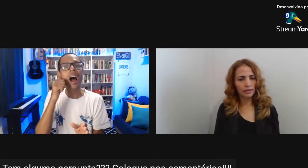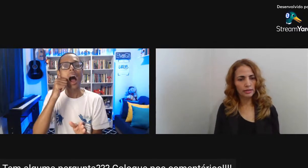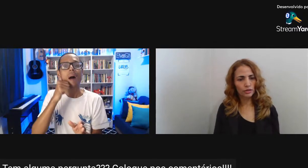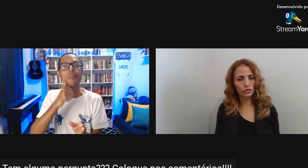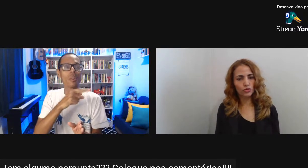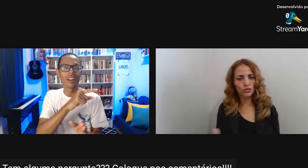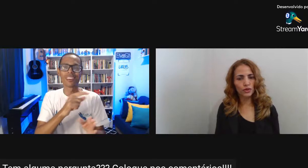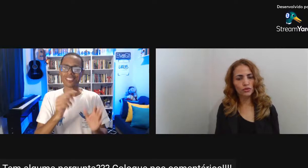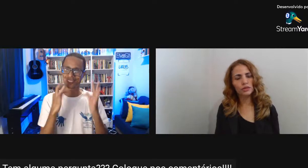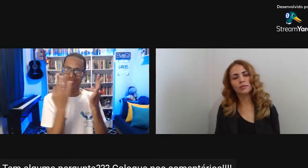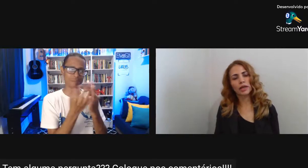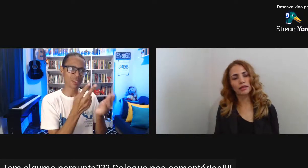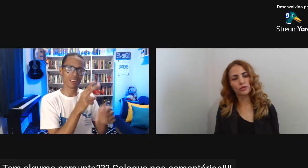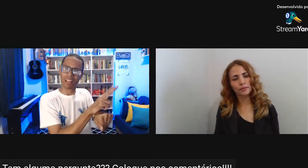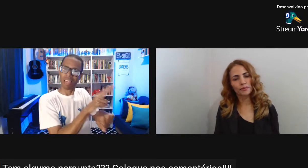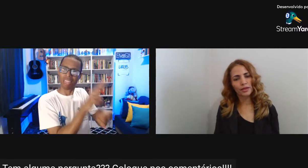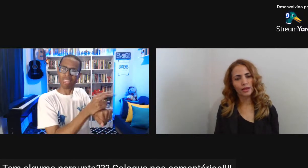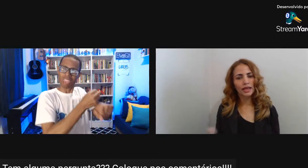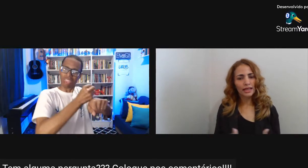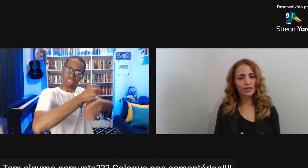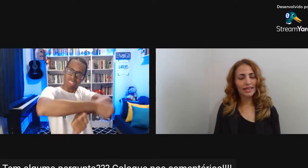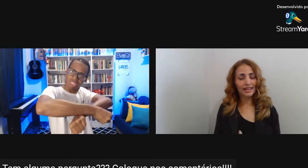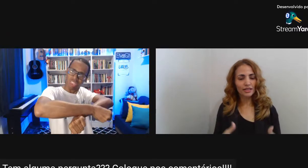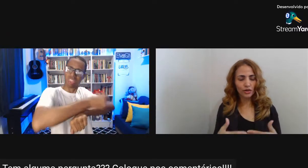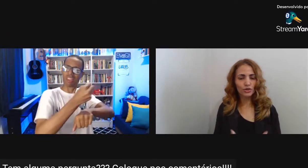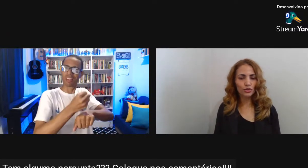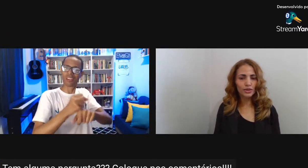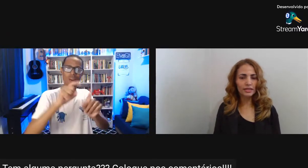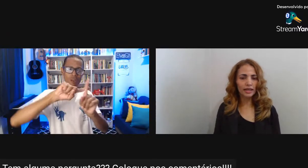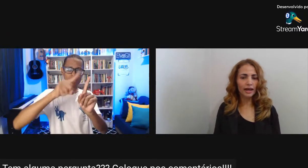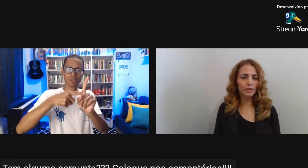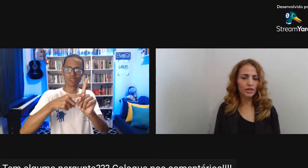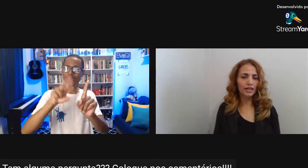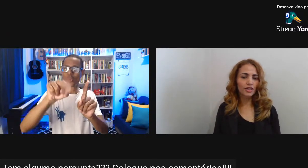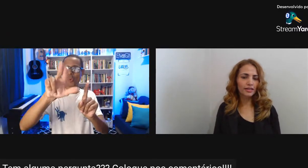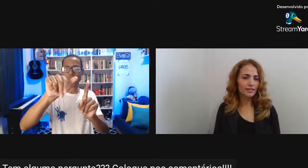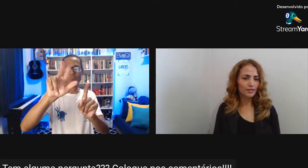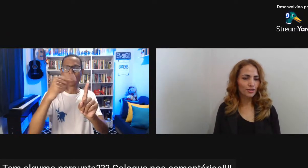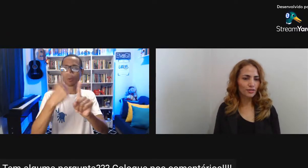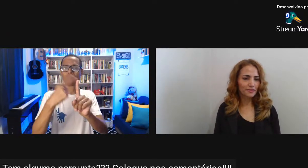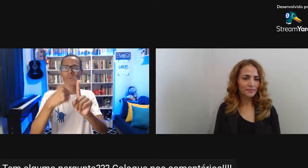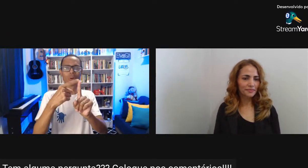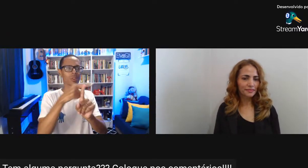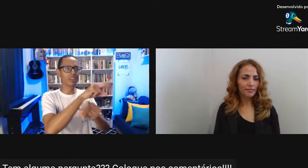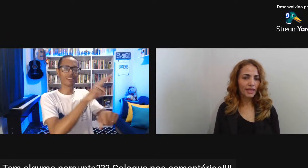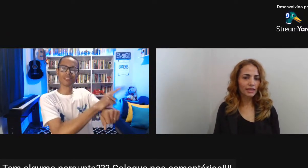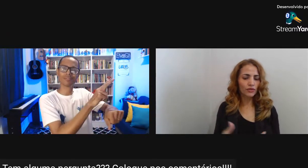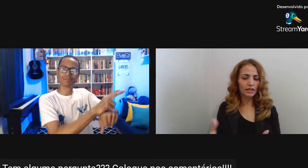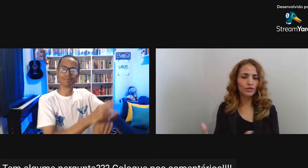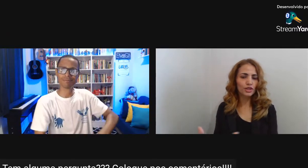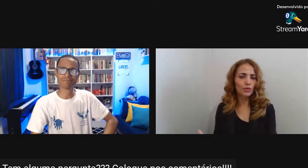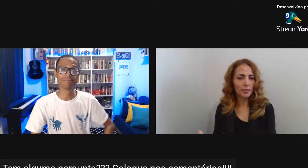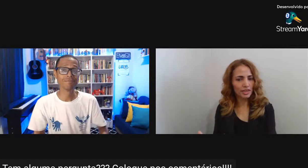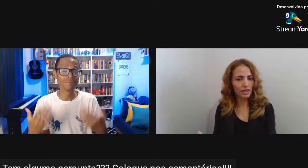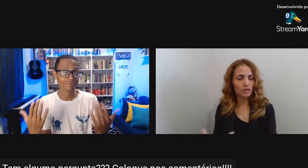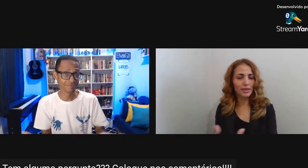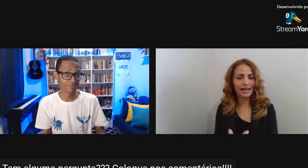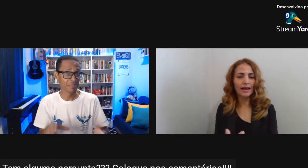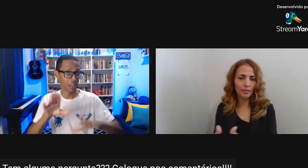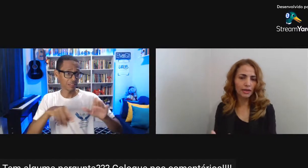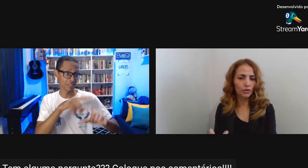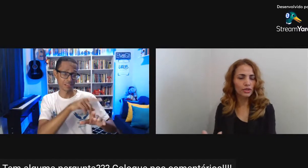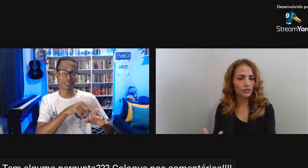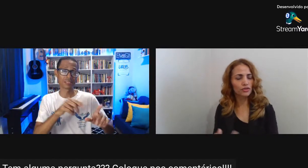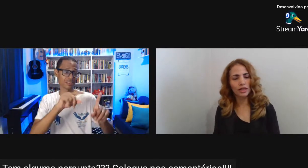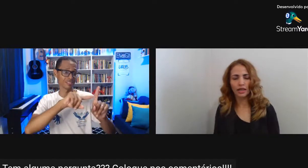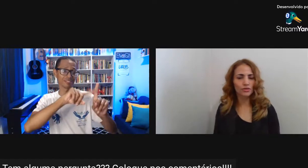cuidar deles Cuidou dos filhos Do desembargador Então essa relação Ela continua assim A ama de leite Ainda existe Talvez ela não seja Uma mãe de leite Mas